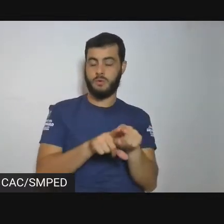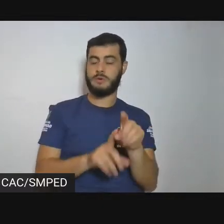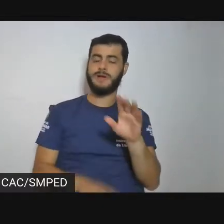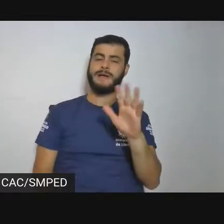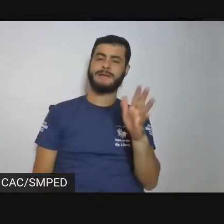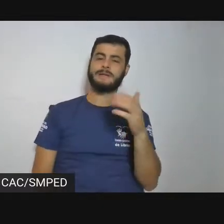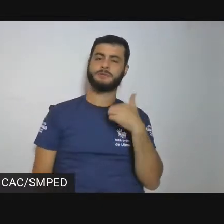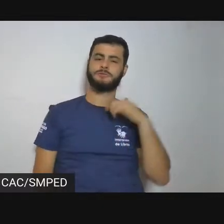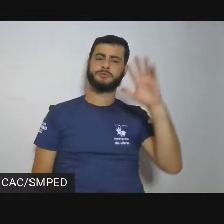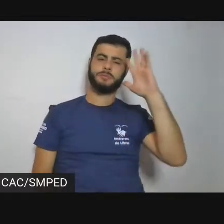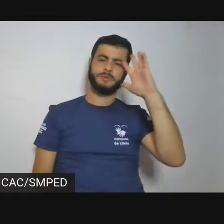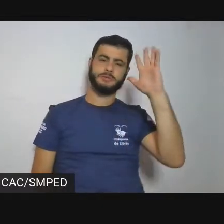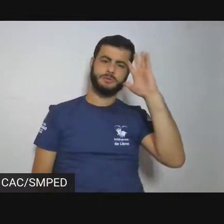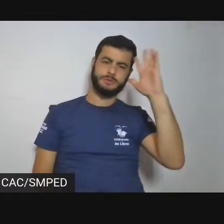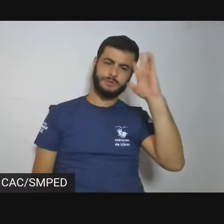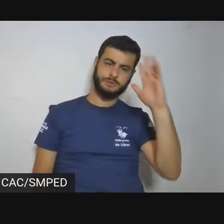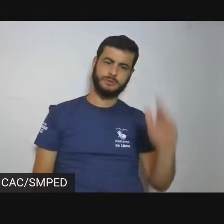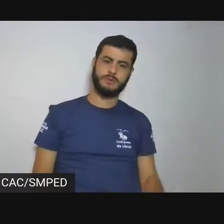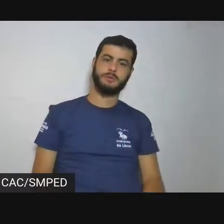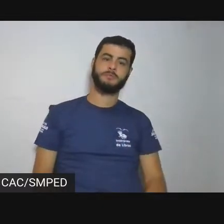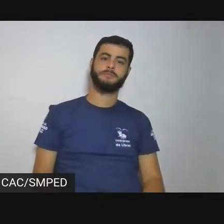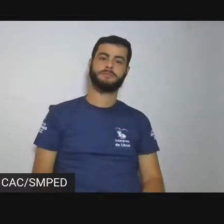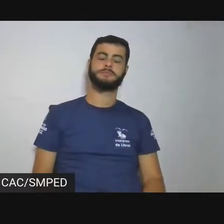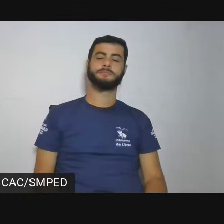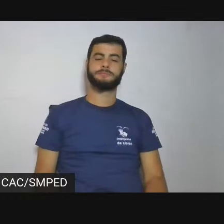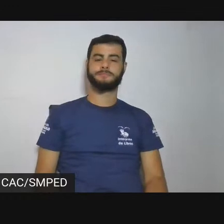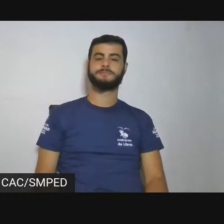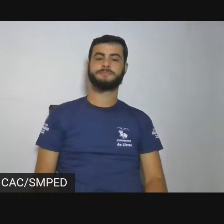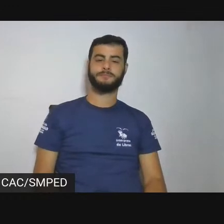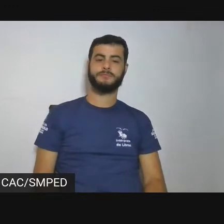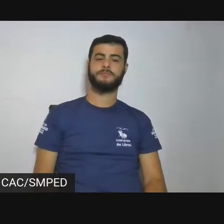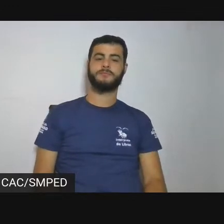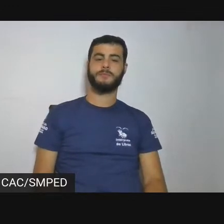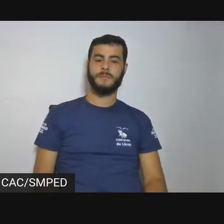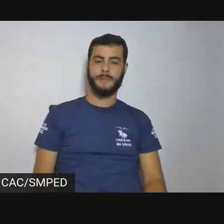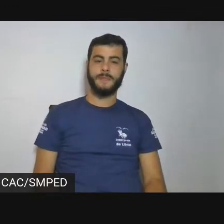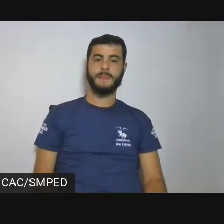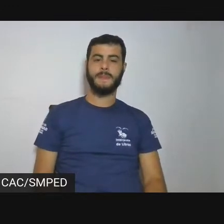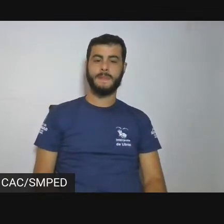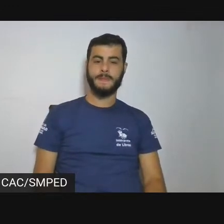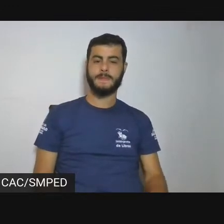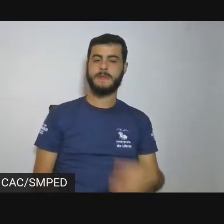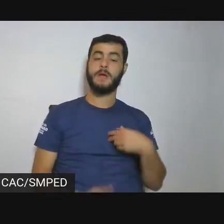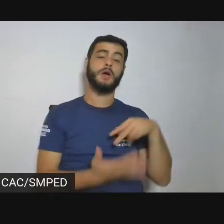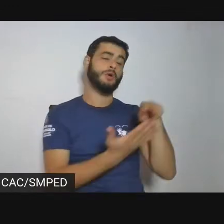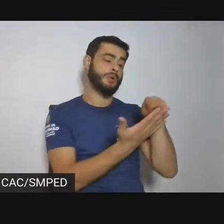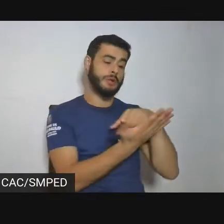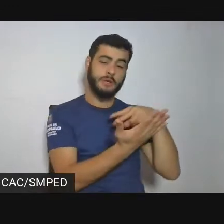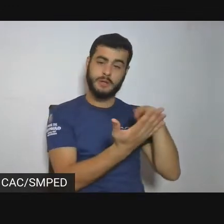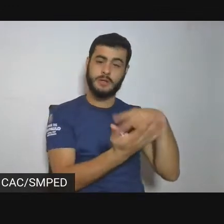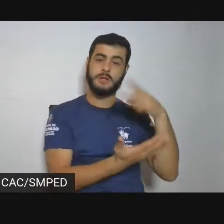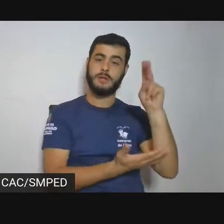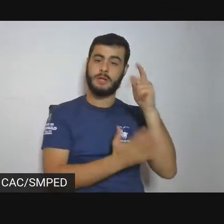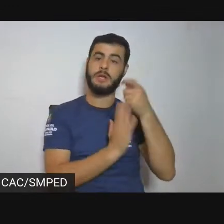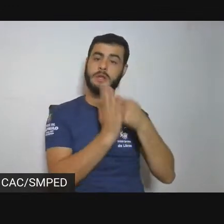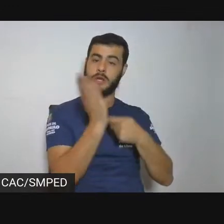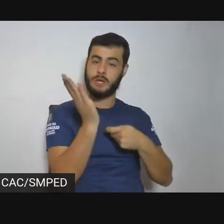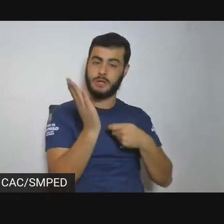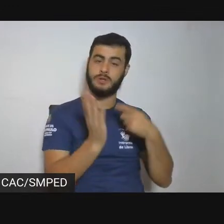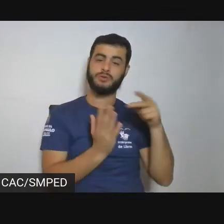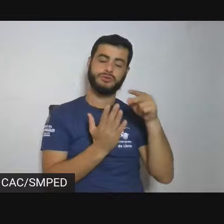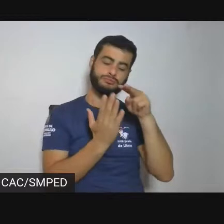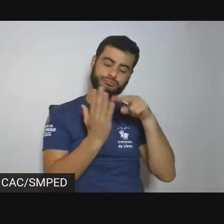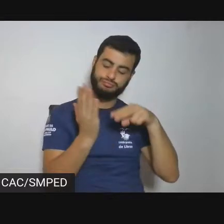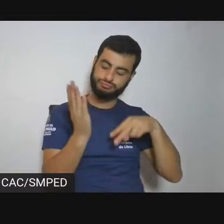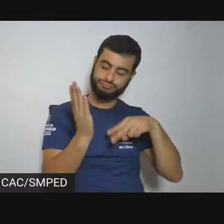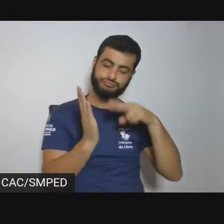no texto, falando um pouco dele, essa necessidade de olhar um